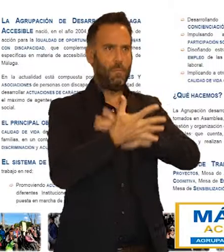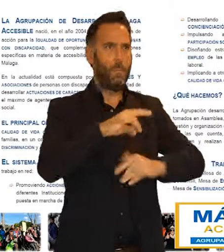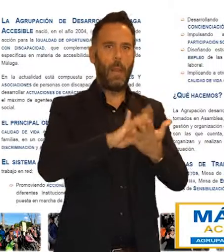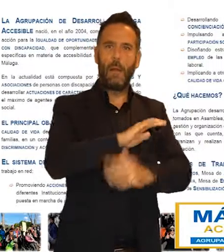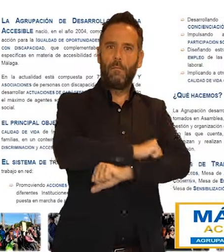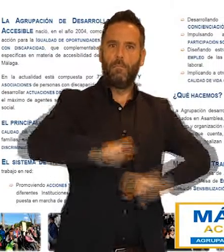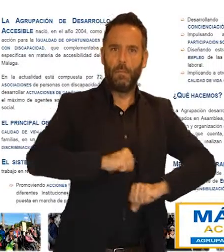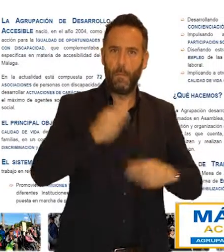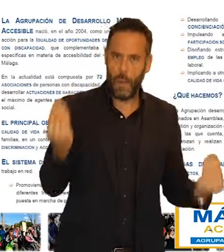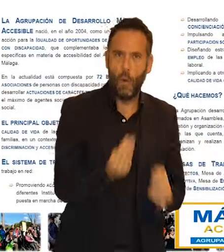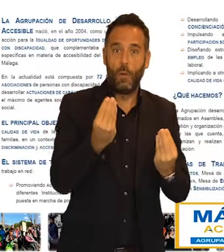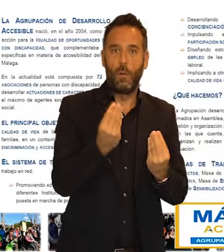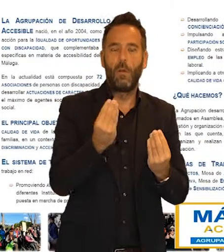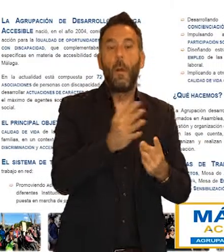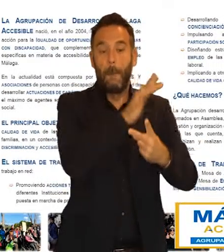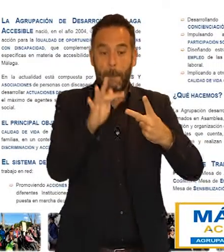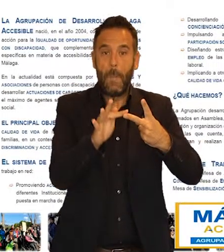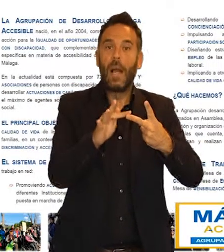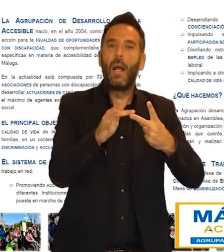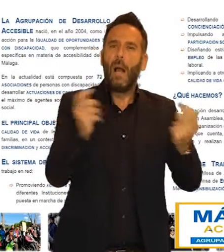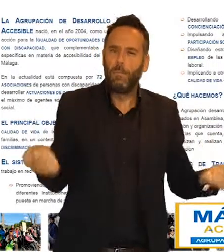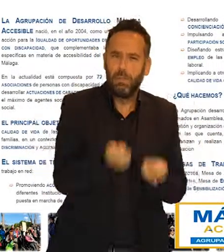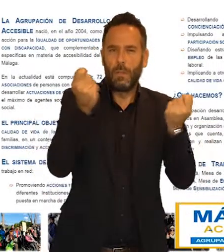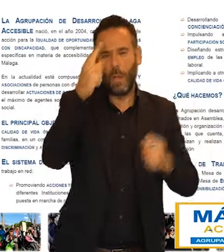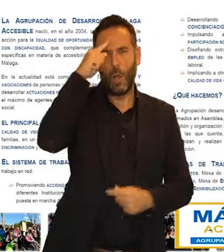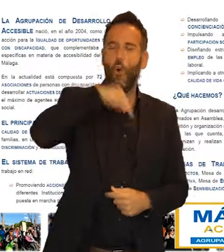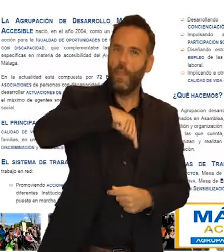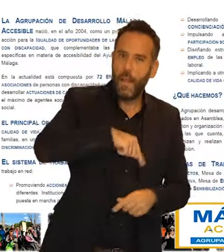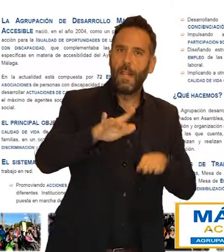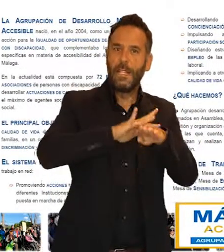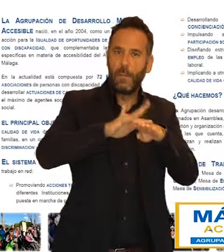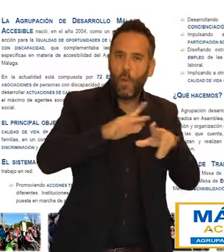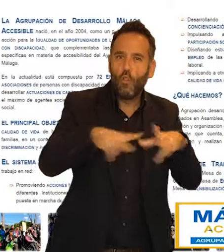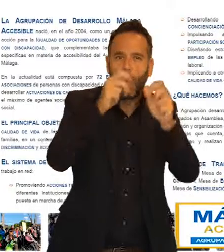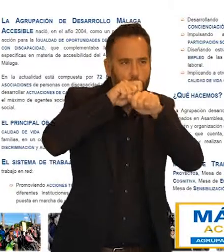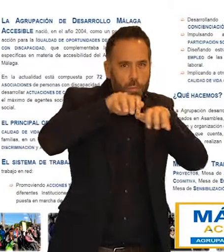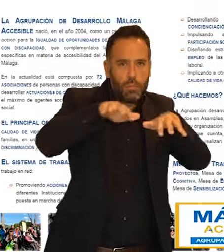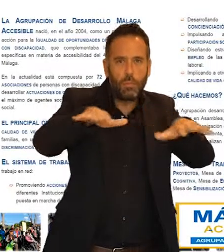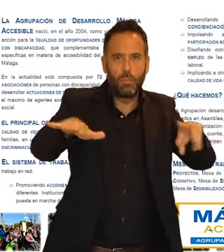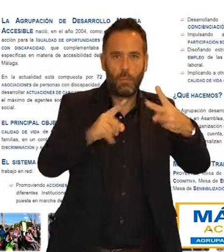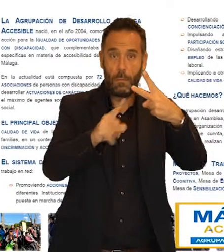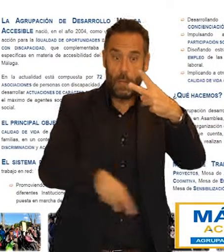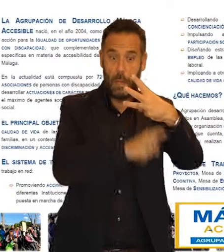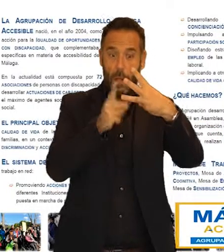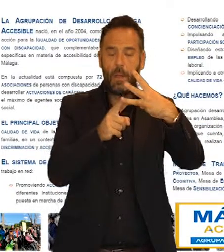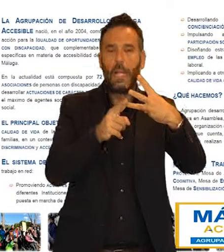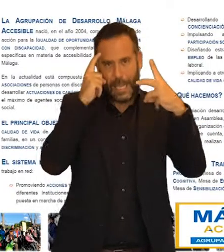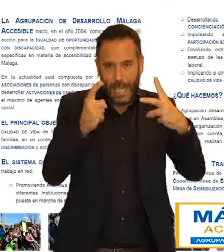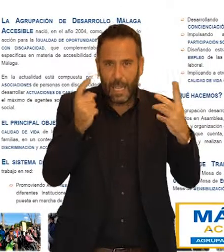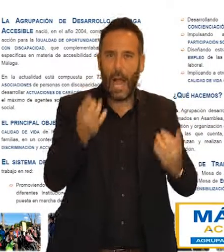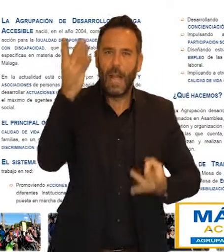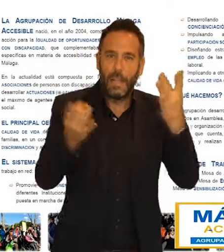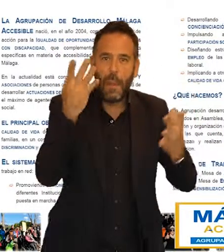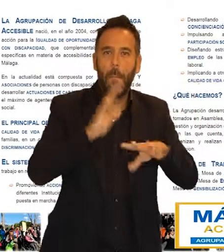Desarrollando acciones de sensibilización y concienciación social. Impulsando actuaciones